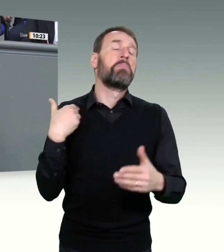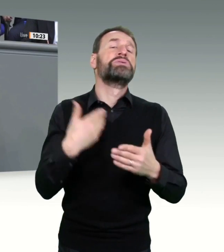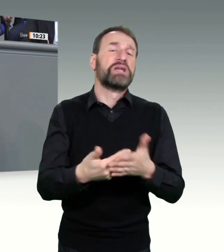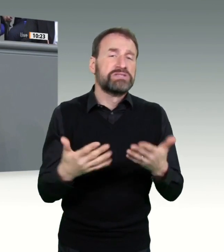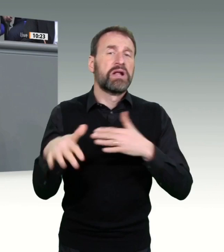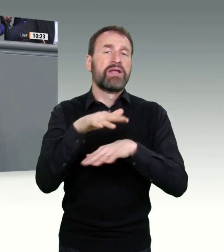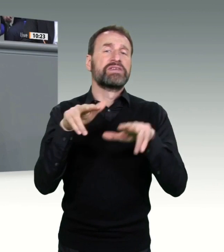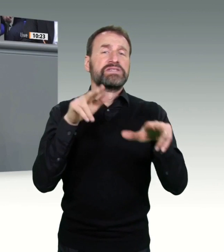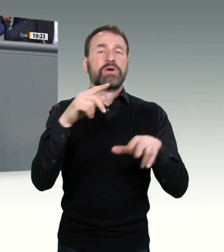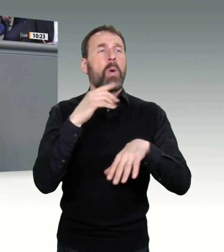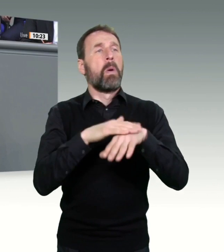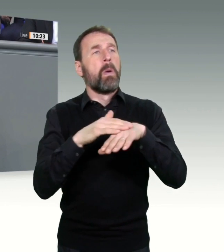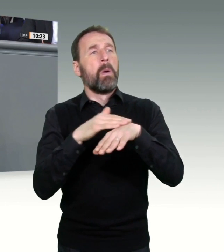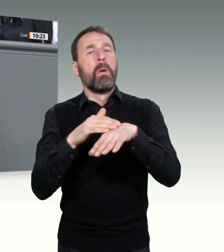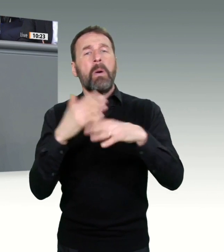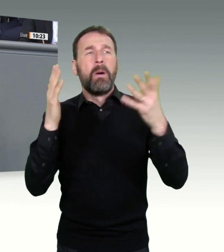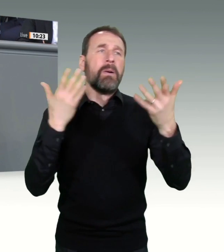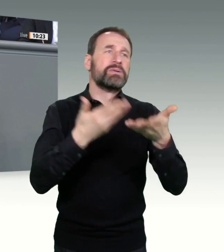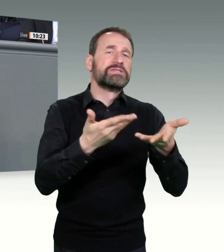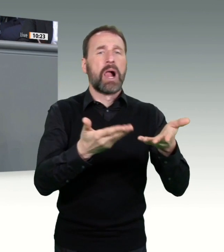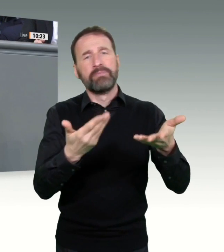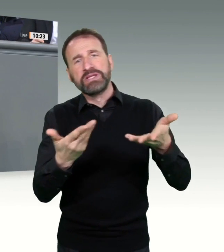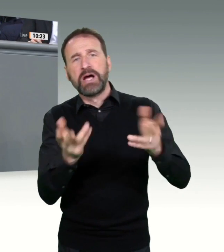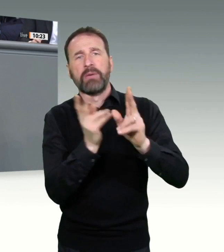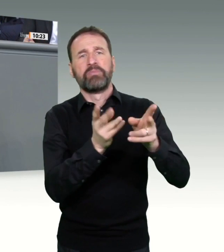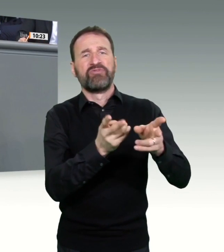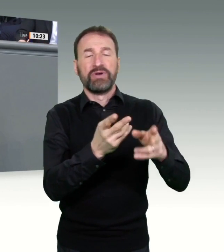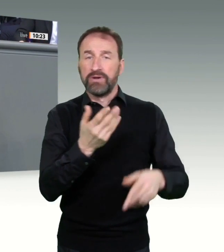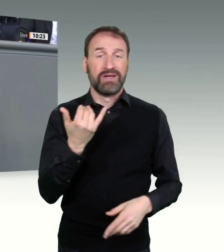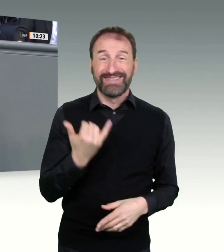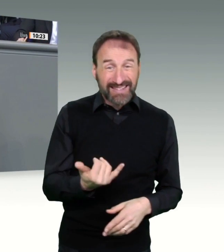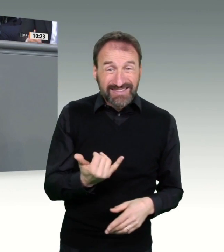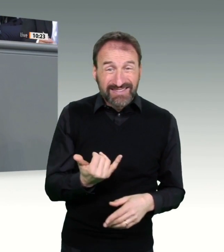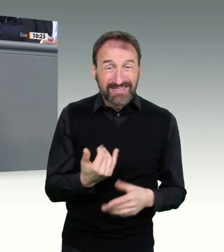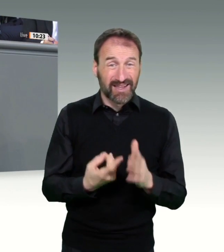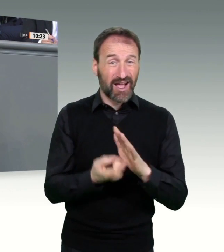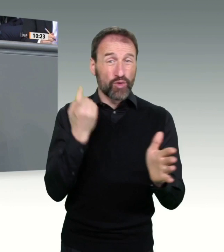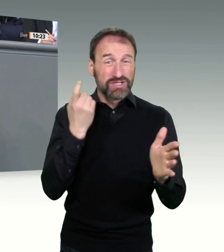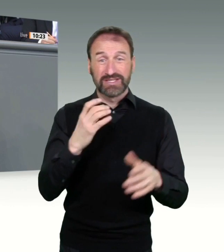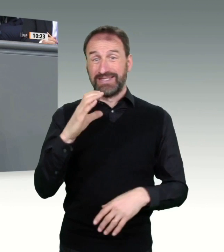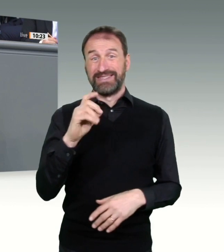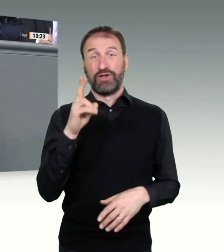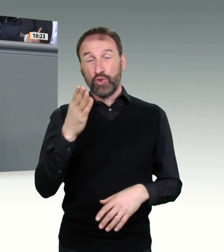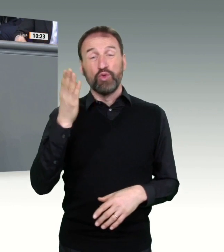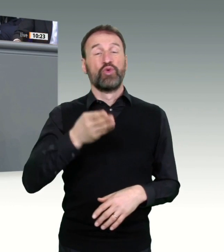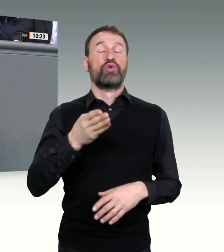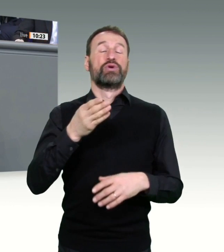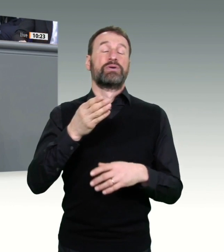Jetzt wird bekannt, CDU-Bundesgesundheitsminister Jens Spahn riet den Ländern schon Mitte